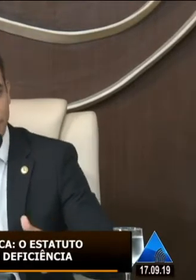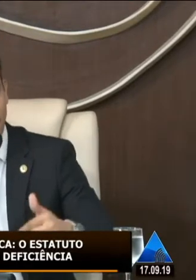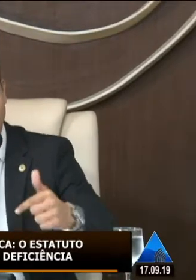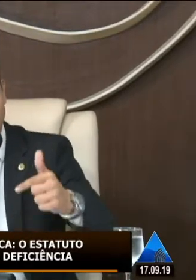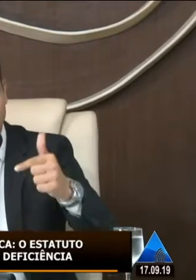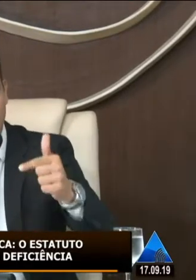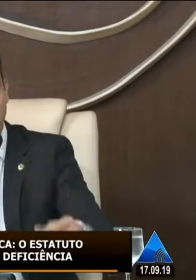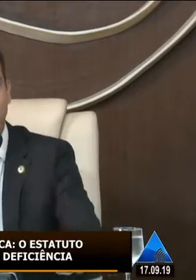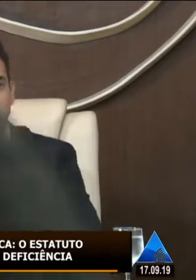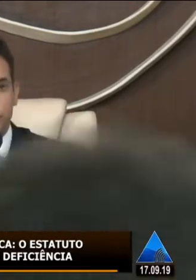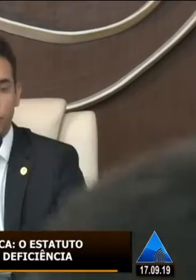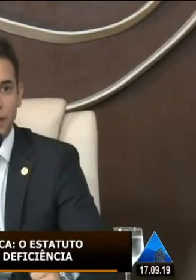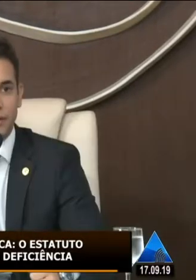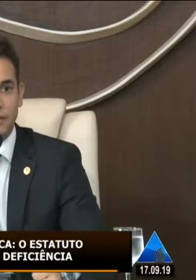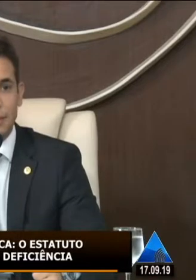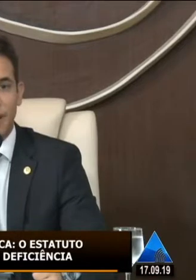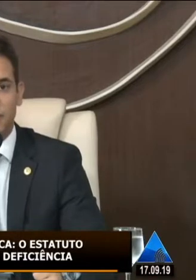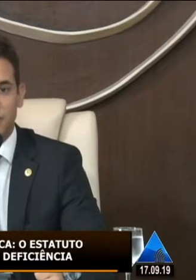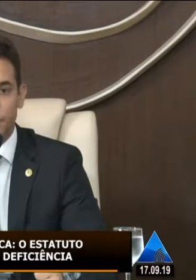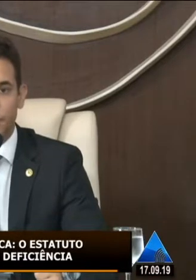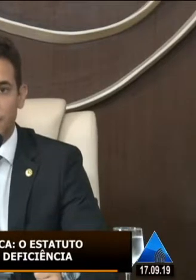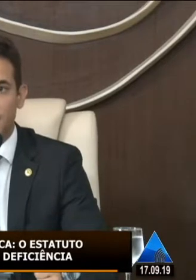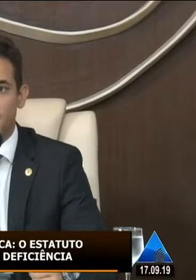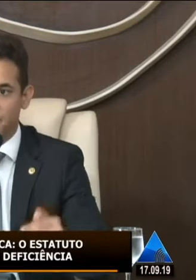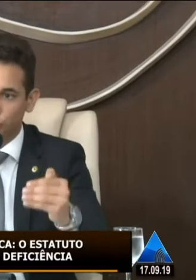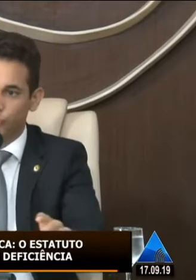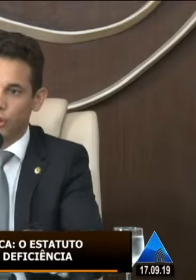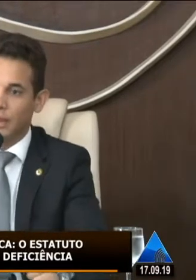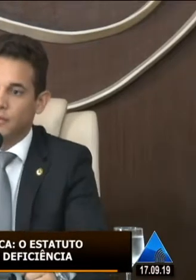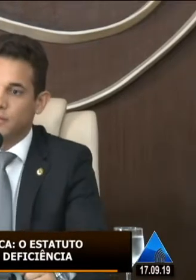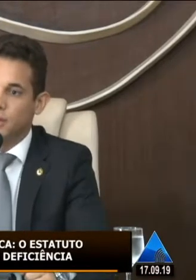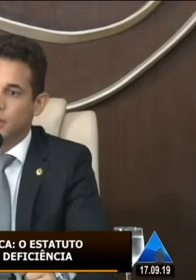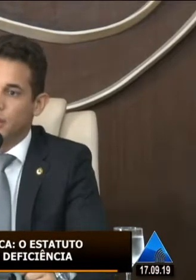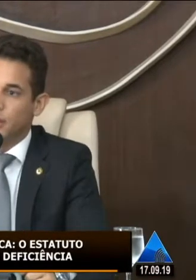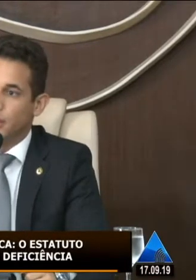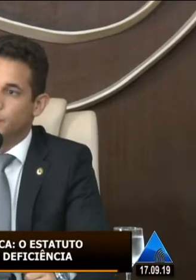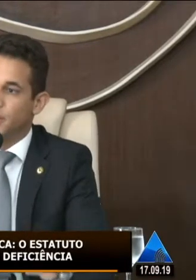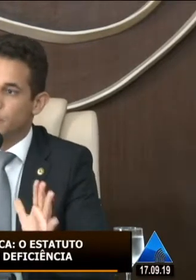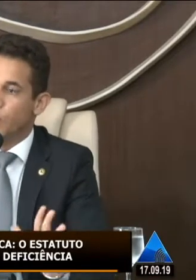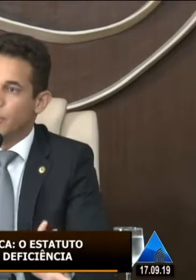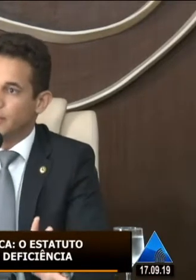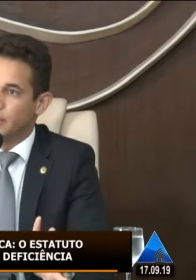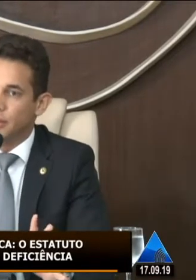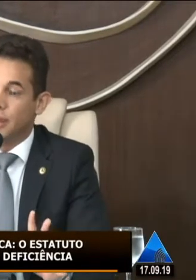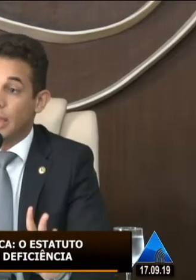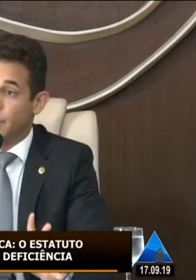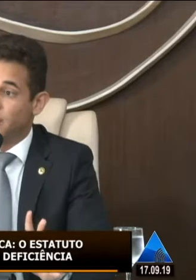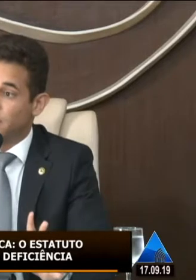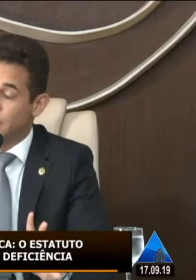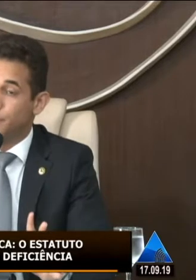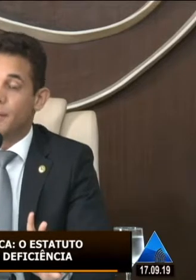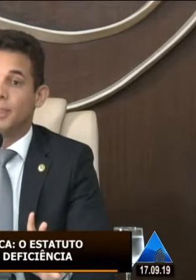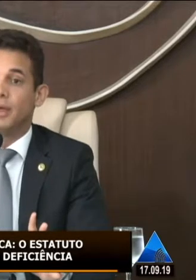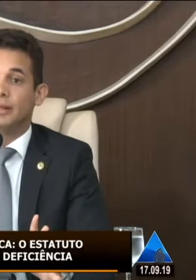que quem participe das audiências públicas, quem participe das sessões solenes e, principalmente, quem